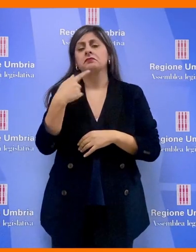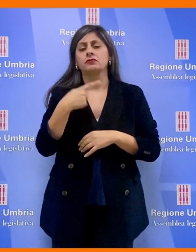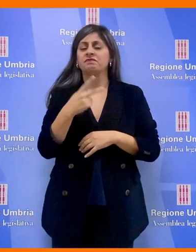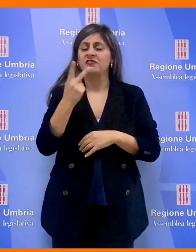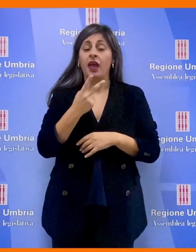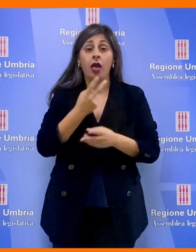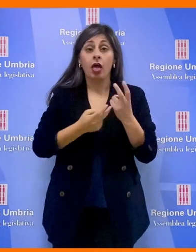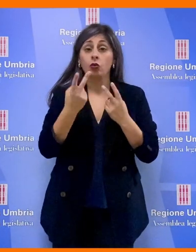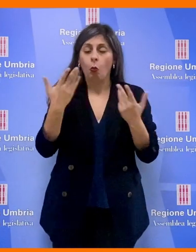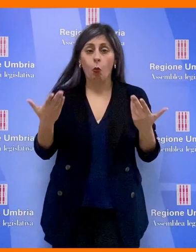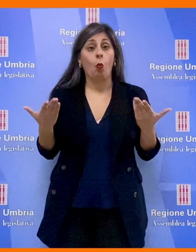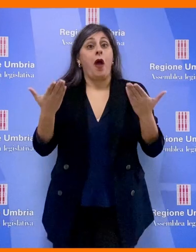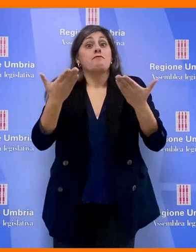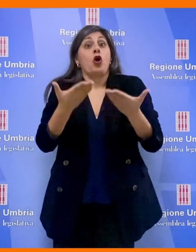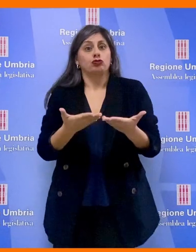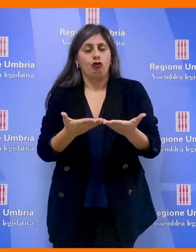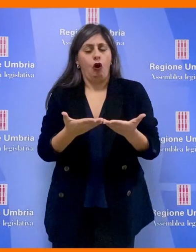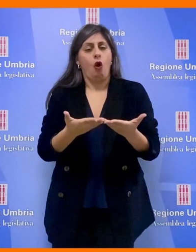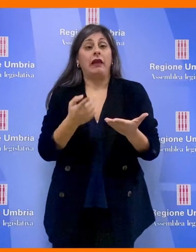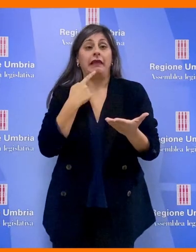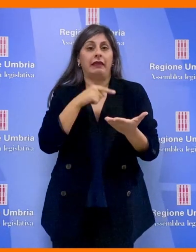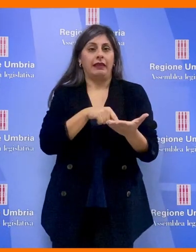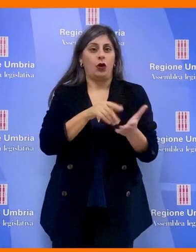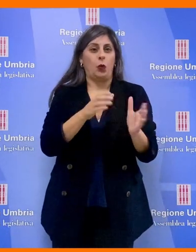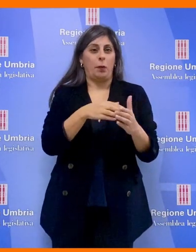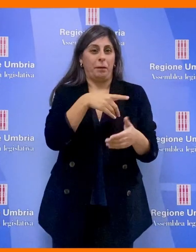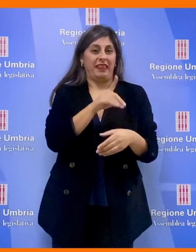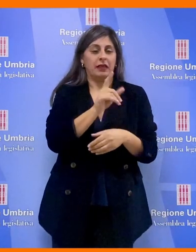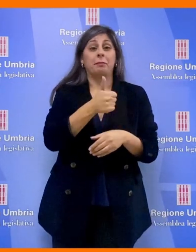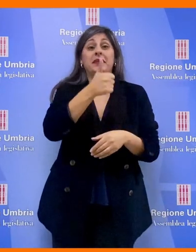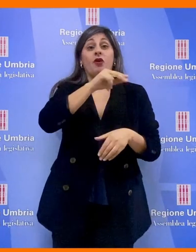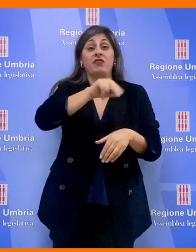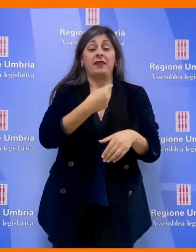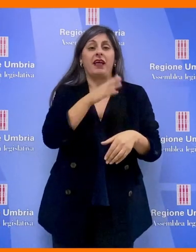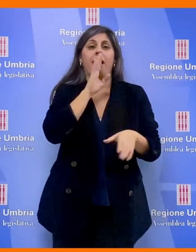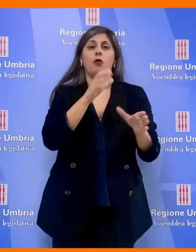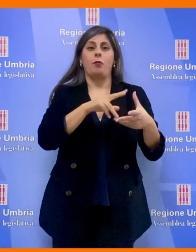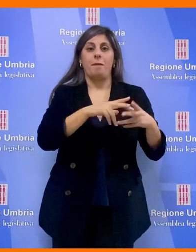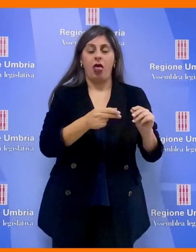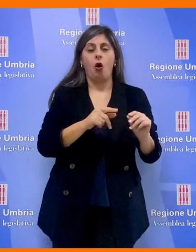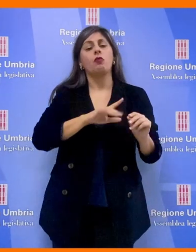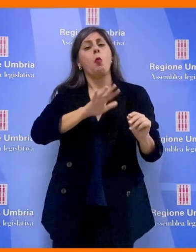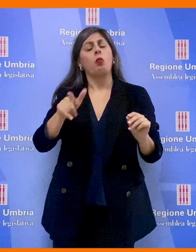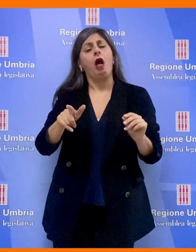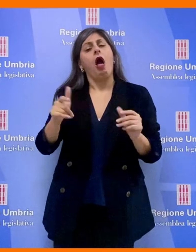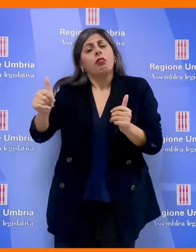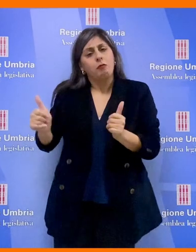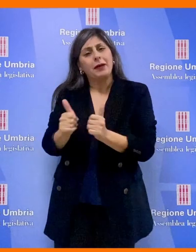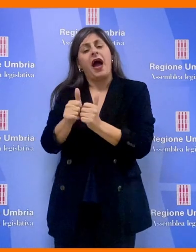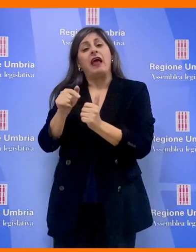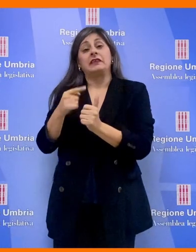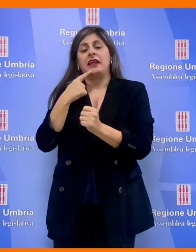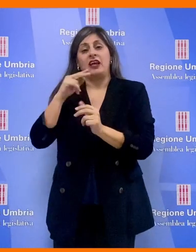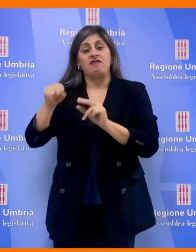Frutto di due mozioni separatamente presentate, una dal gruppo PD, prima firmataria la capogruppo Meloni, un'altra bipartisan